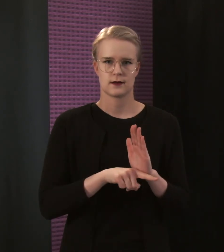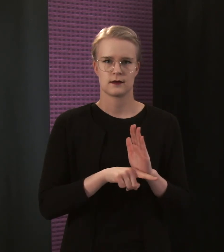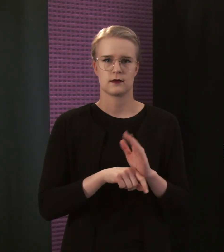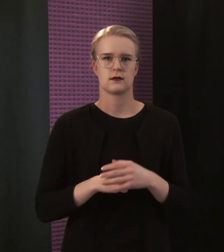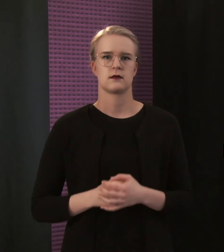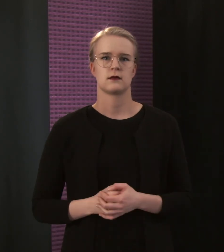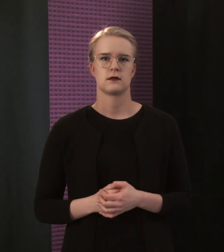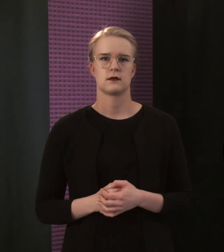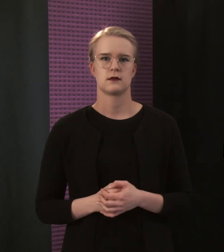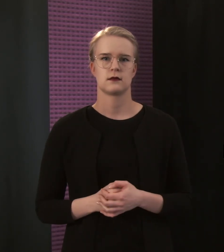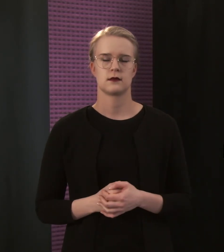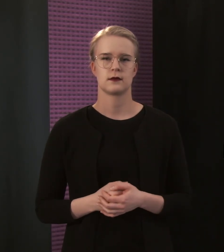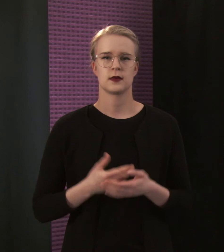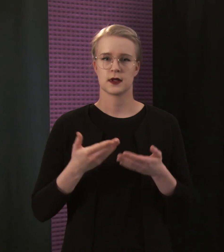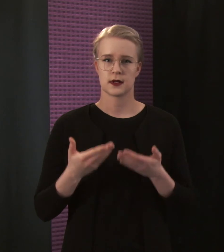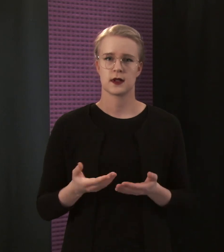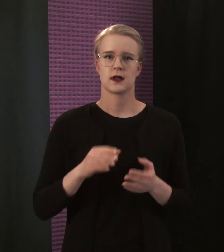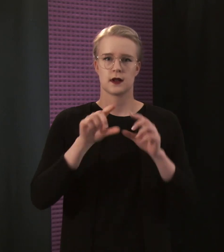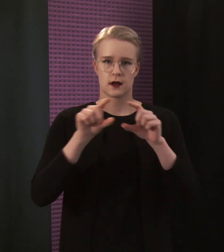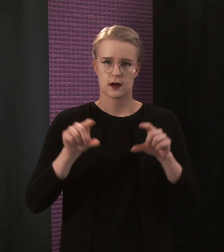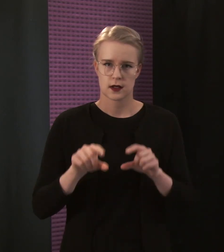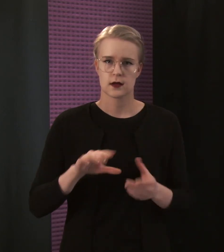Tässä aiheemme tänään. Näkemiin.